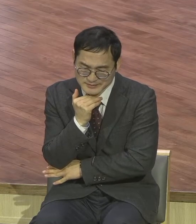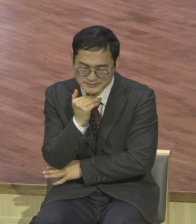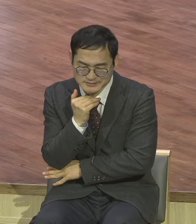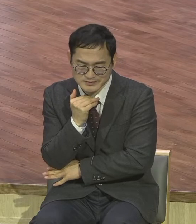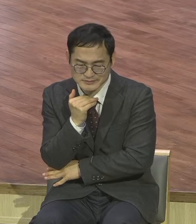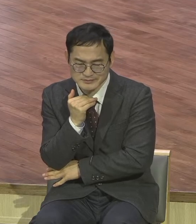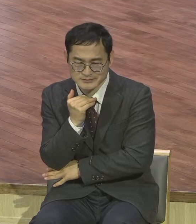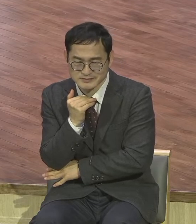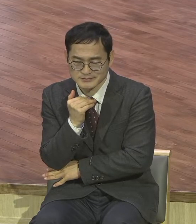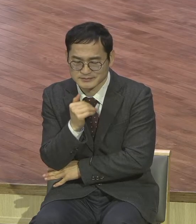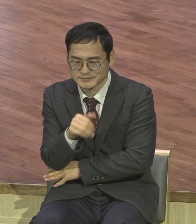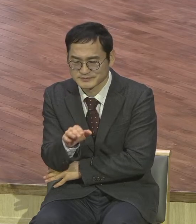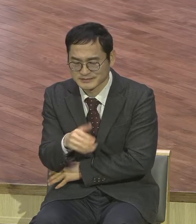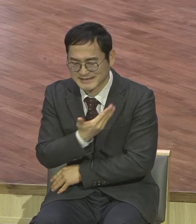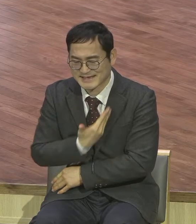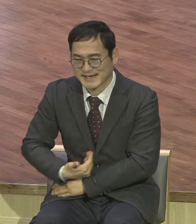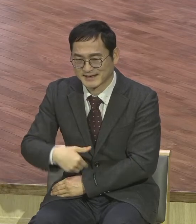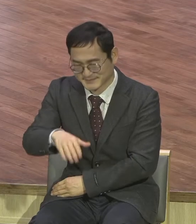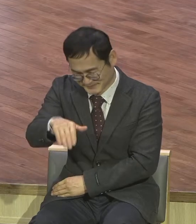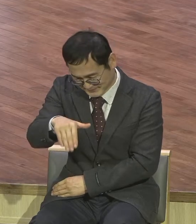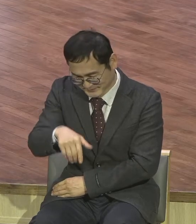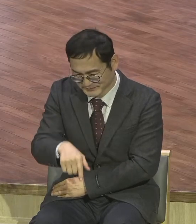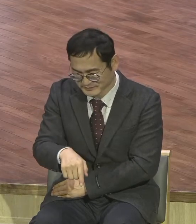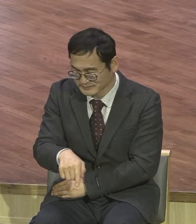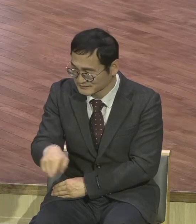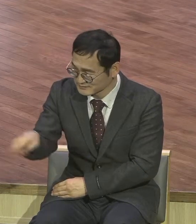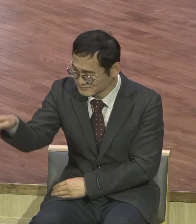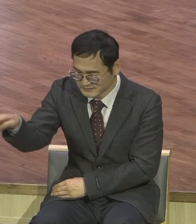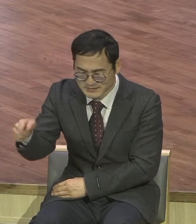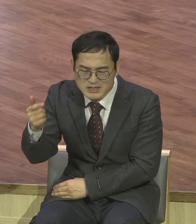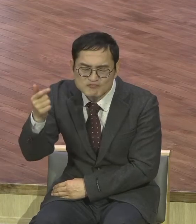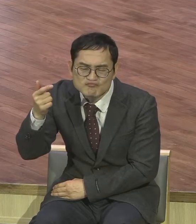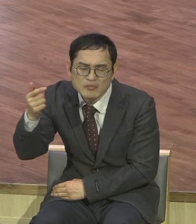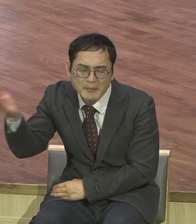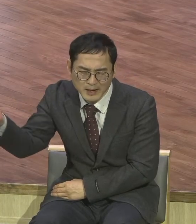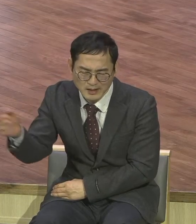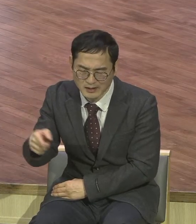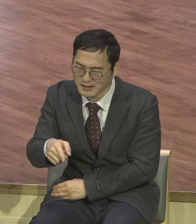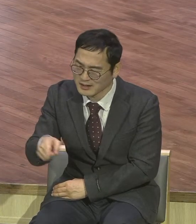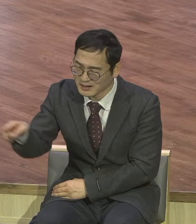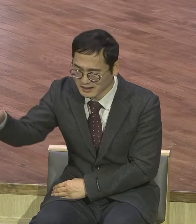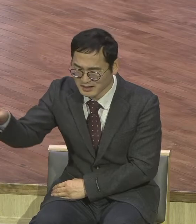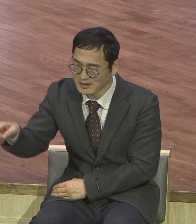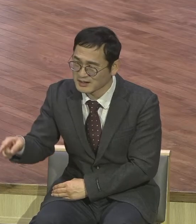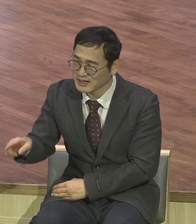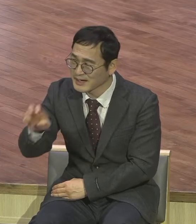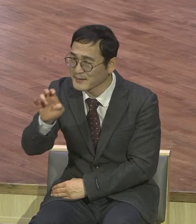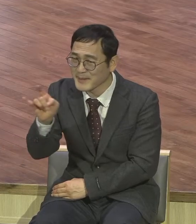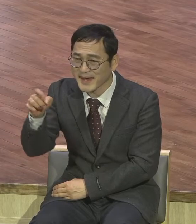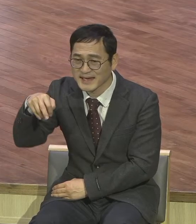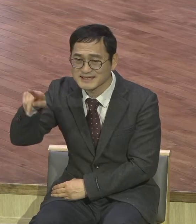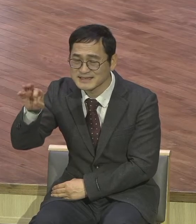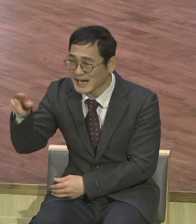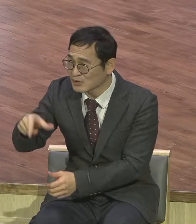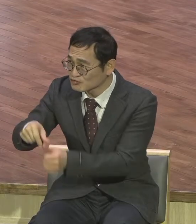제자들을 보내서 질문을 그렇게 한 것입니다. 오실 그이가 당신입니까? 아니면 우리가